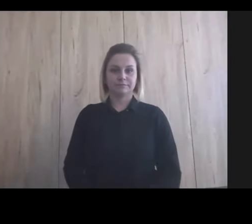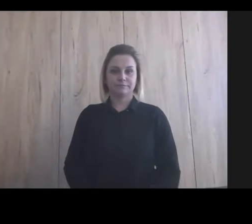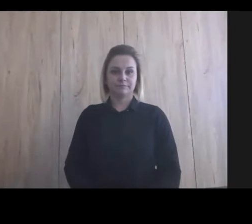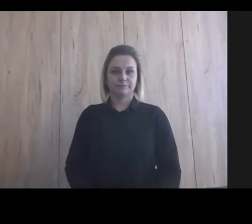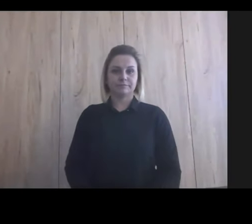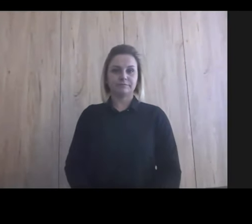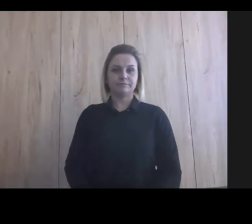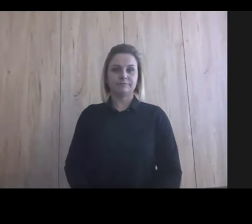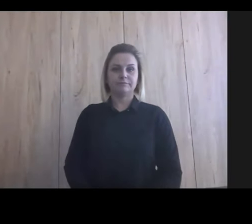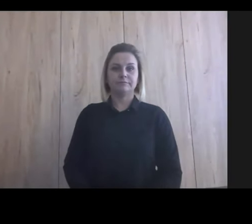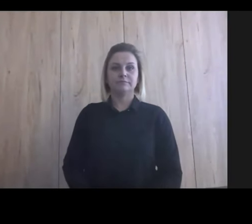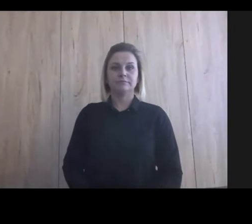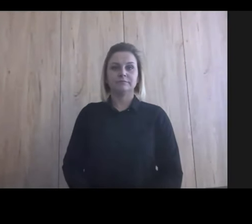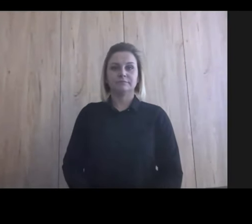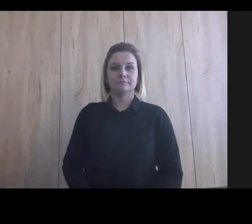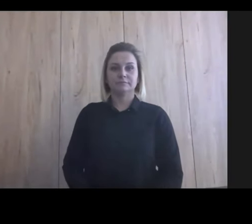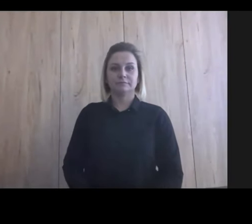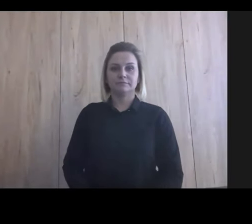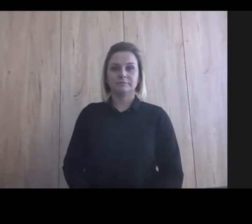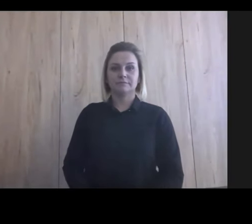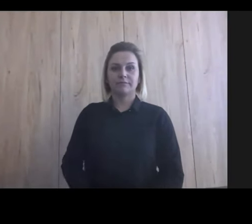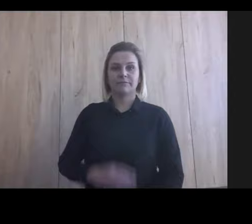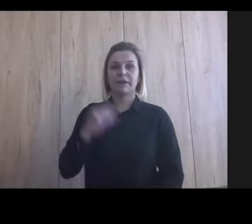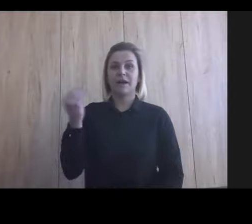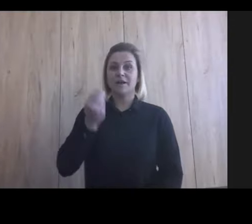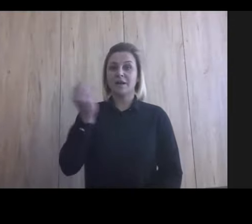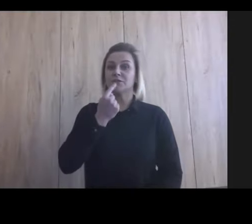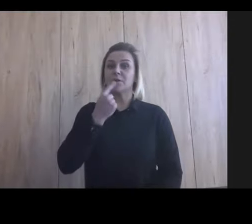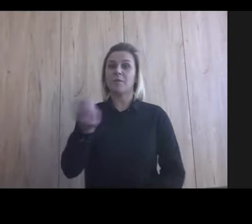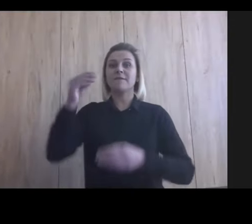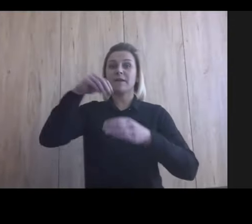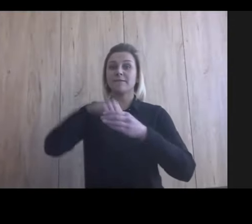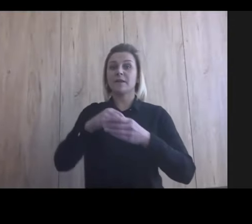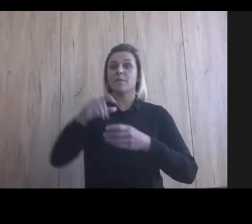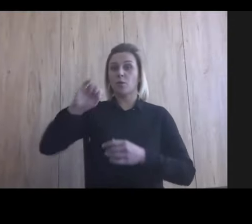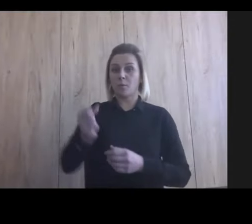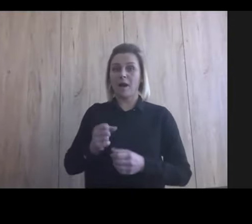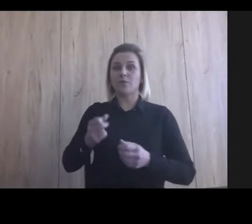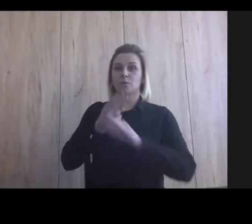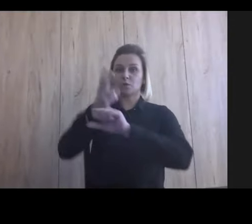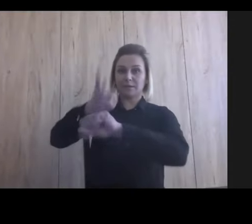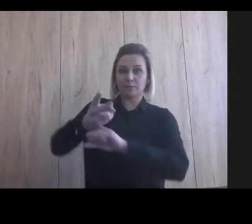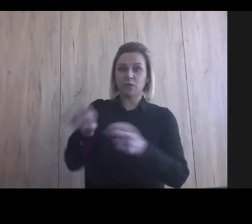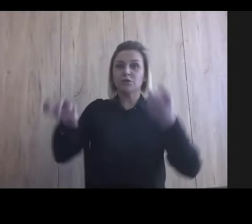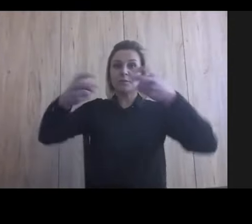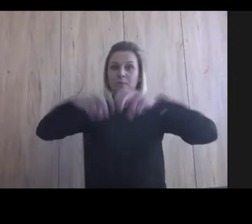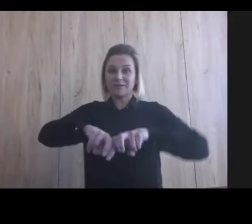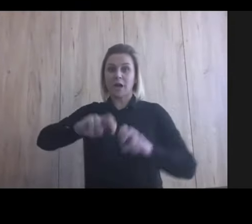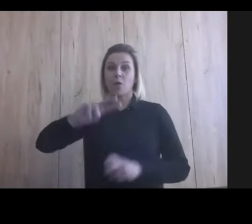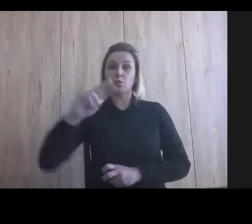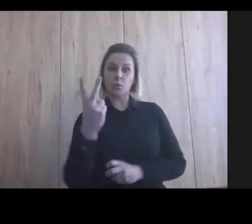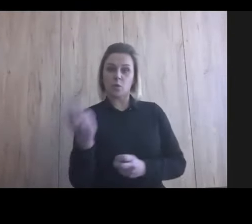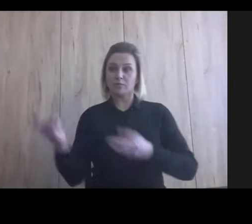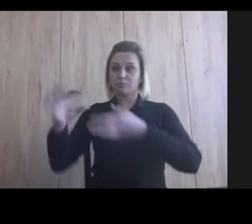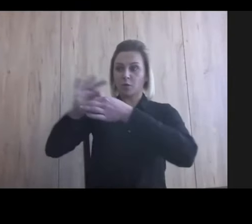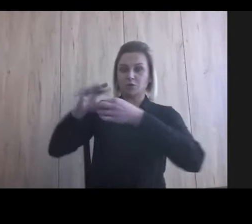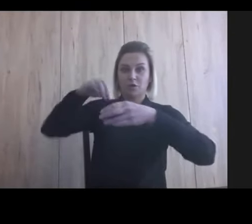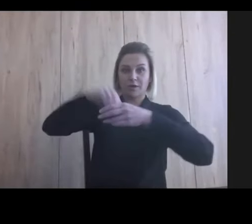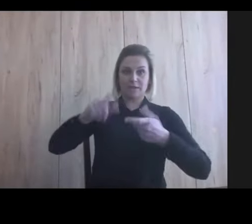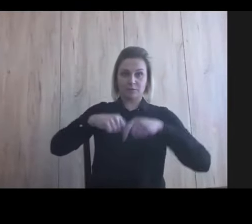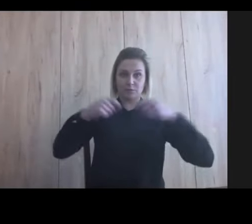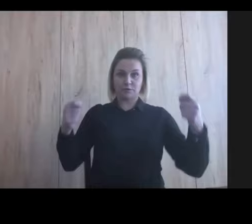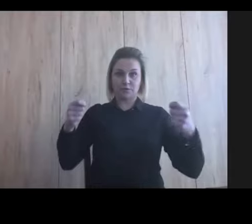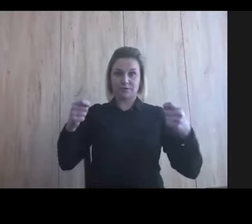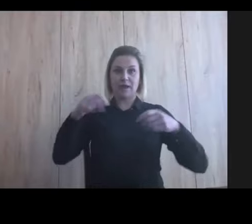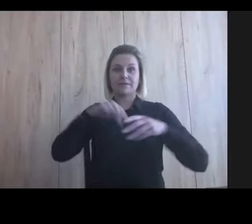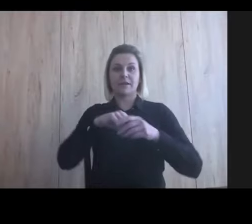Jeszcze dodam, że w inkubatorze generatu dostępności powstało jeszcze drugie, kompatybilne w zasadzie rozwiązanie, które